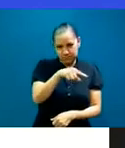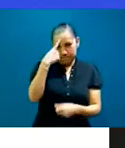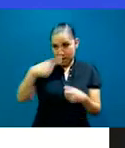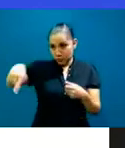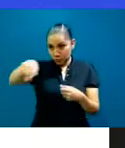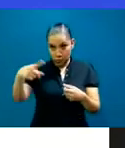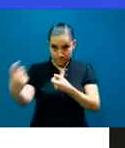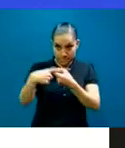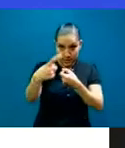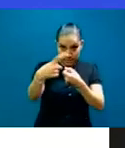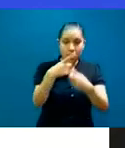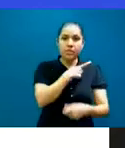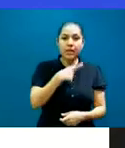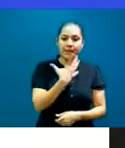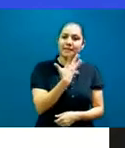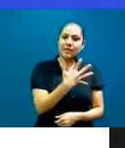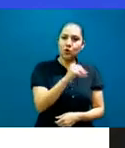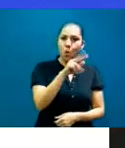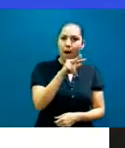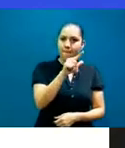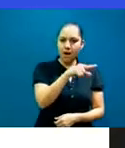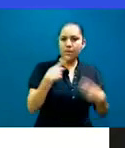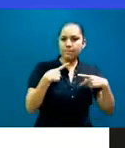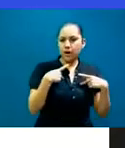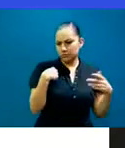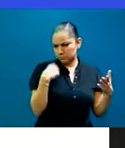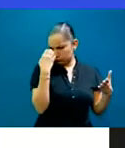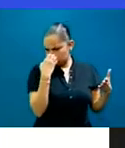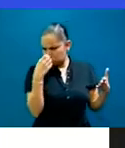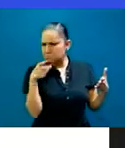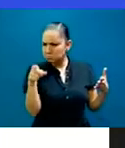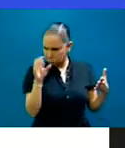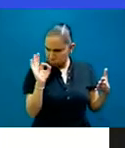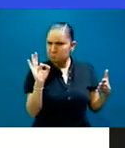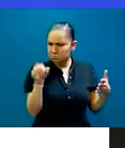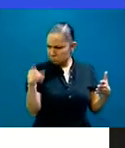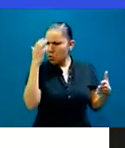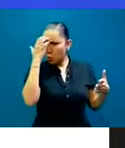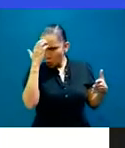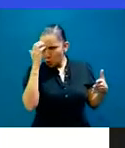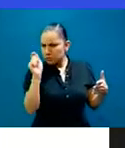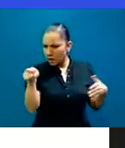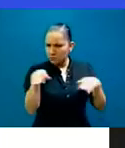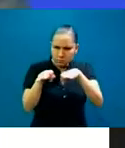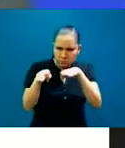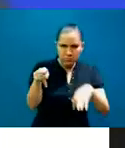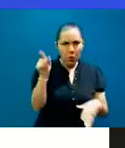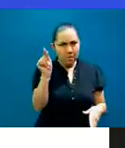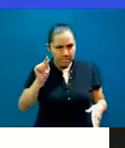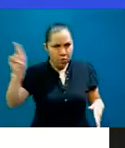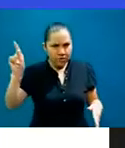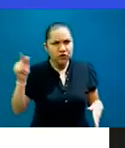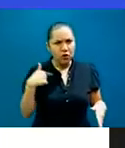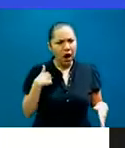firmas de cinco avales. Que digan que conocen tu trabajo, que eres profesional y eso es una parte del proceso. Con la pandemia, ¿cómo ibas a